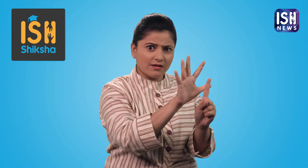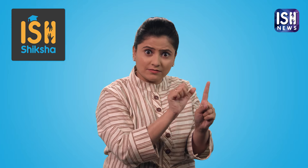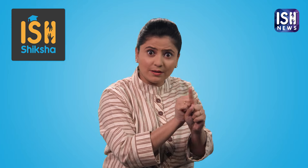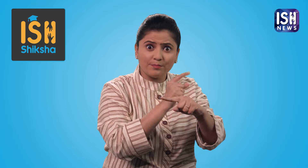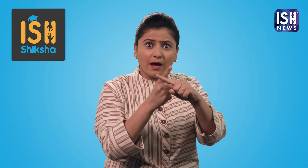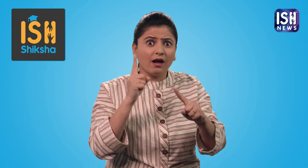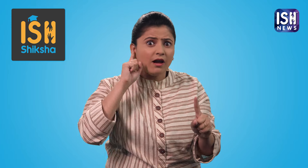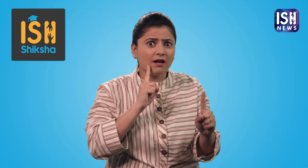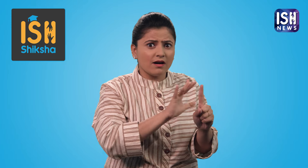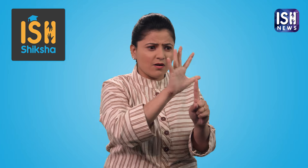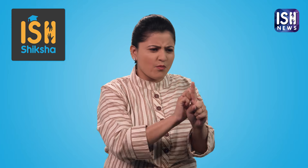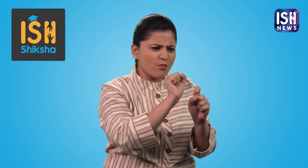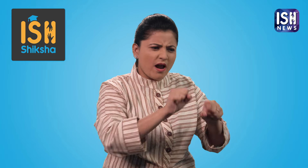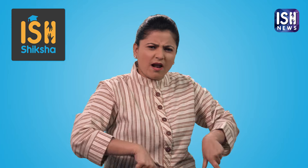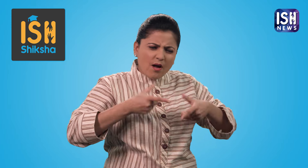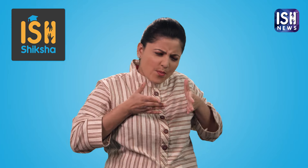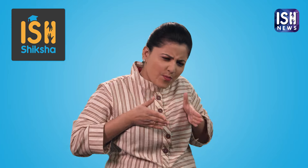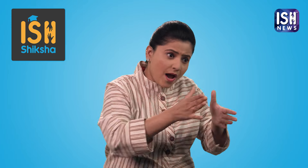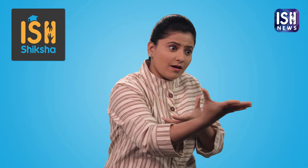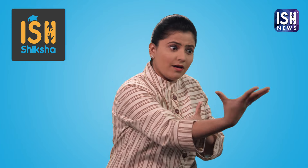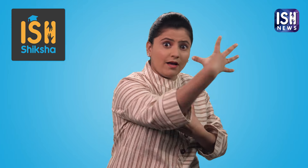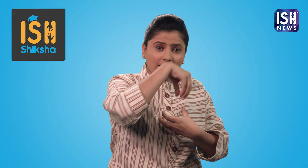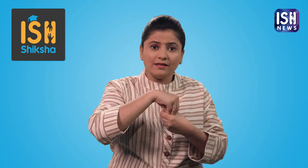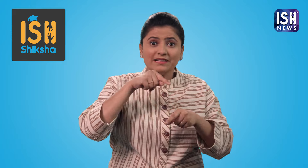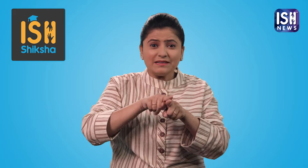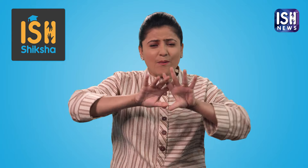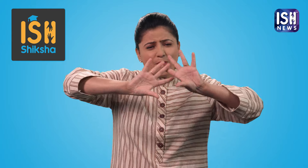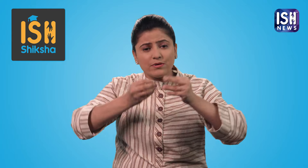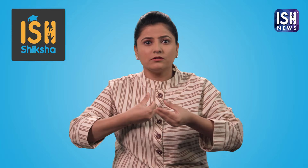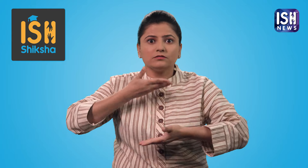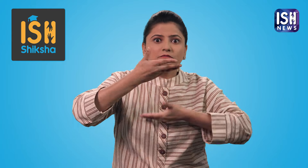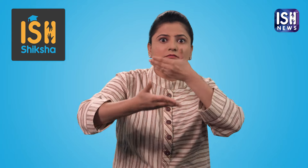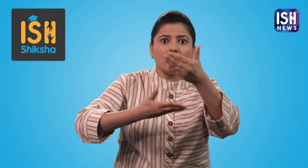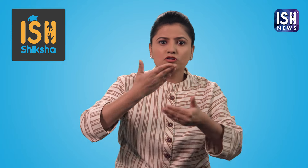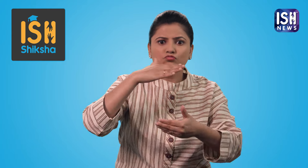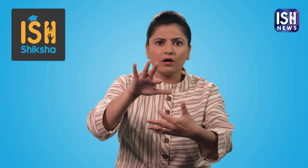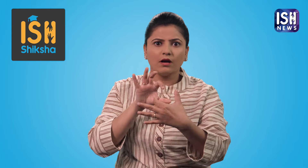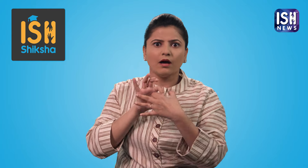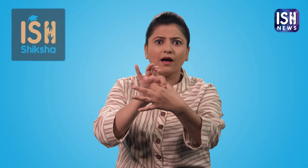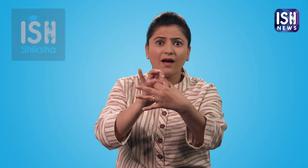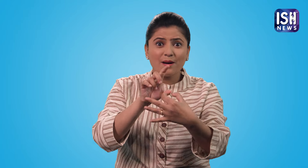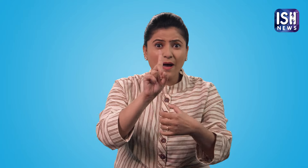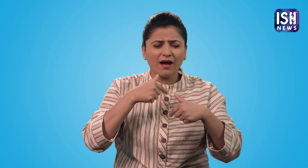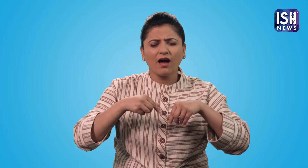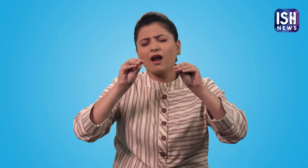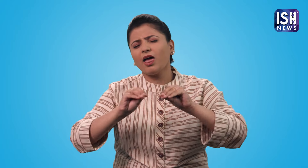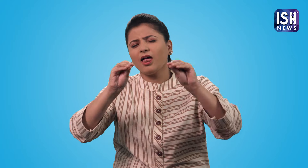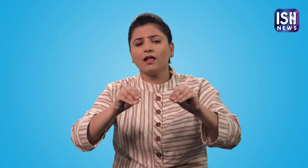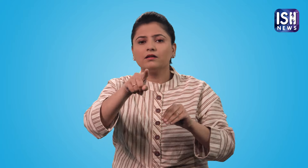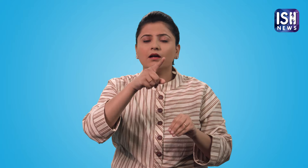संस्कृति और deaf शिक्षाचार भी सिख सकते है ये सब online immersive course में पढ़ाया जाएगा अन्या